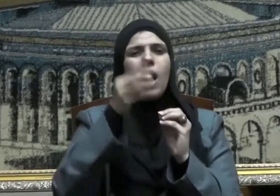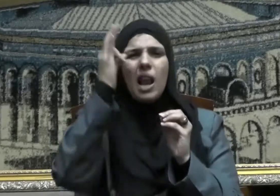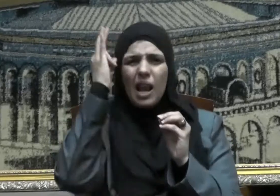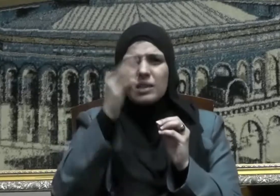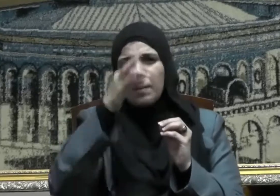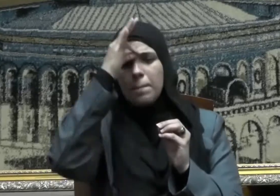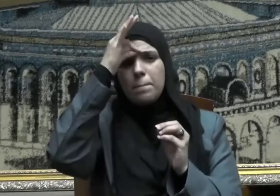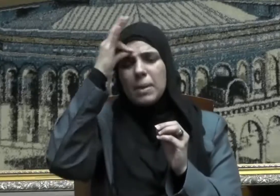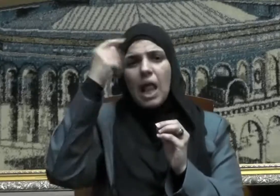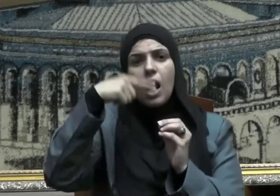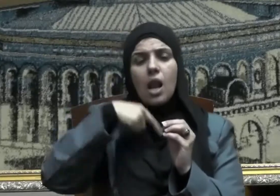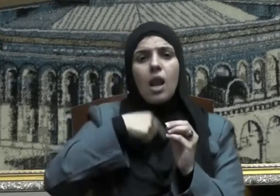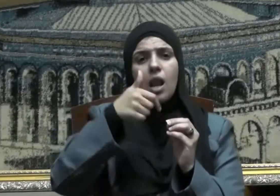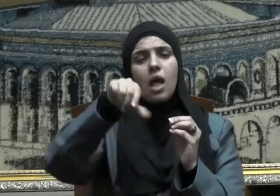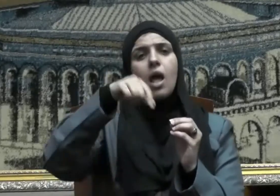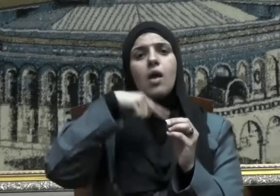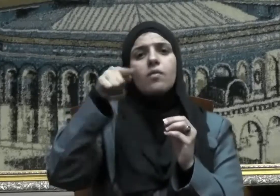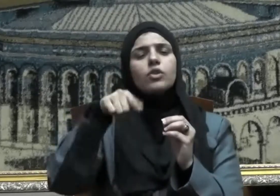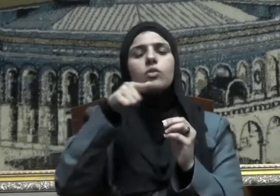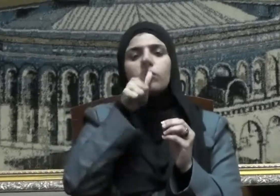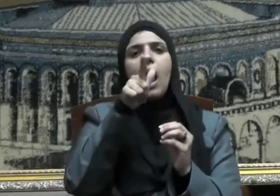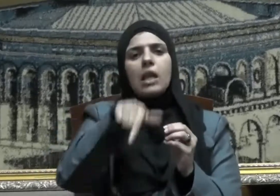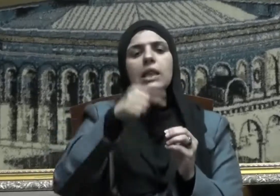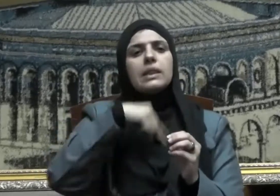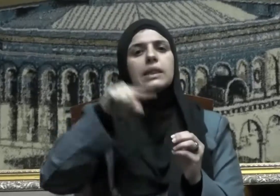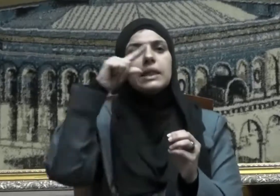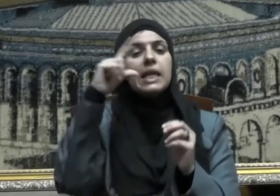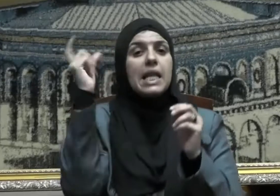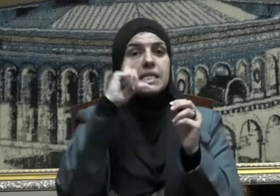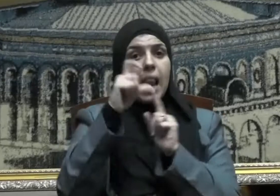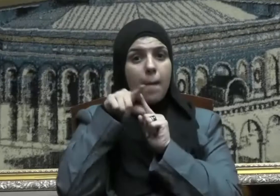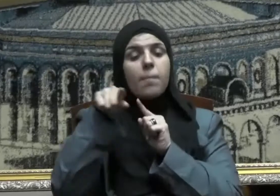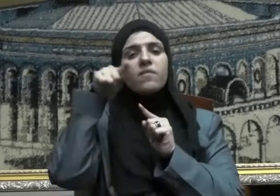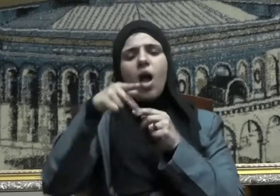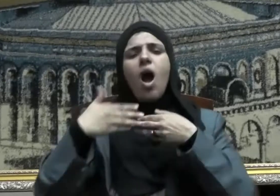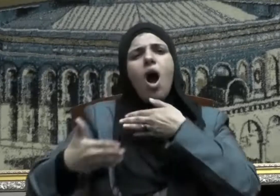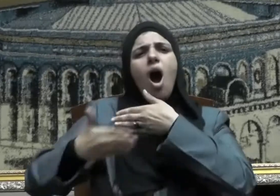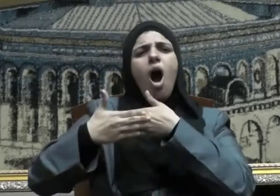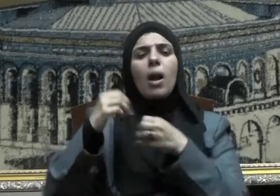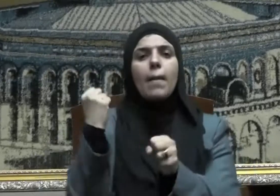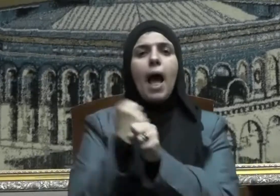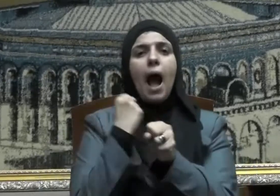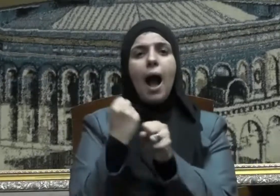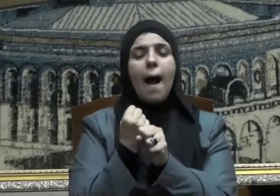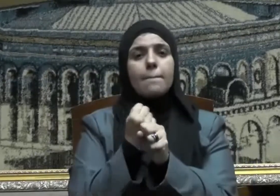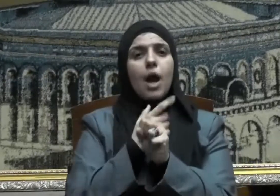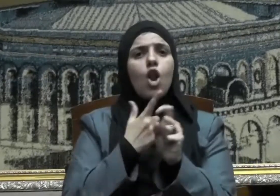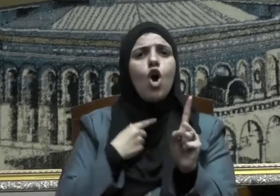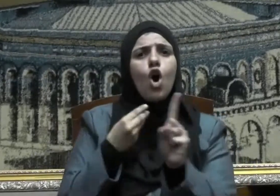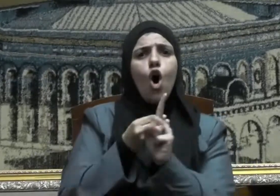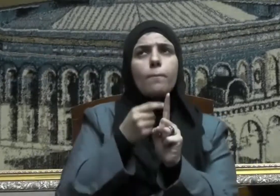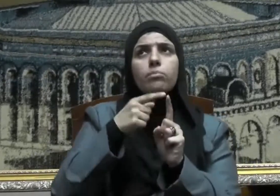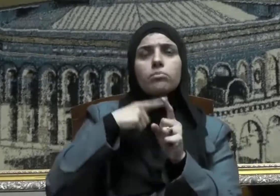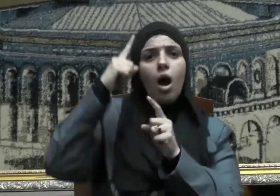إغاثة الملهوف فقد عدها الإسلام من أكرم الأعمال وأجل